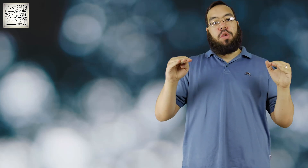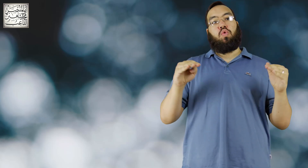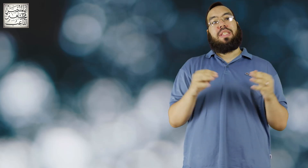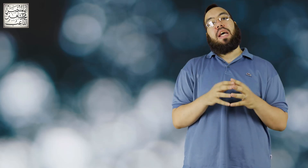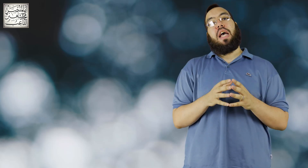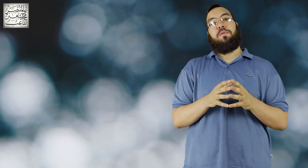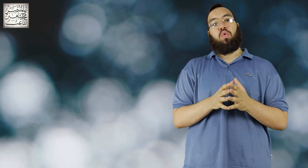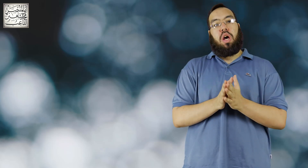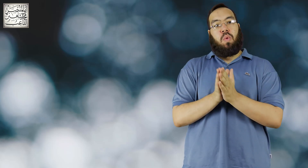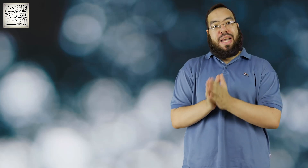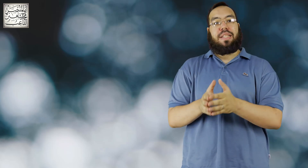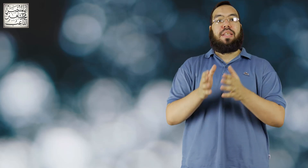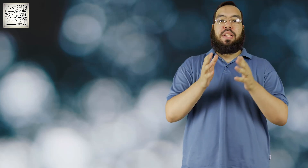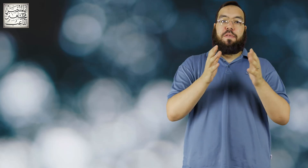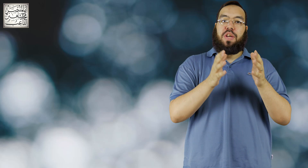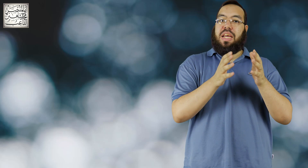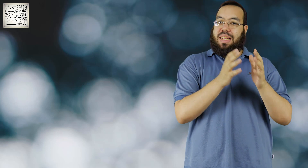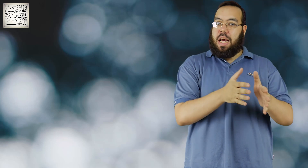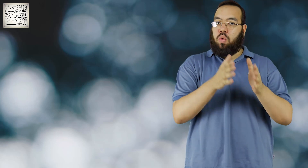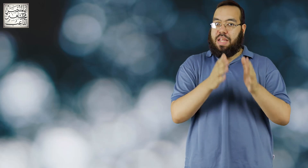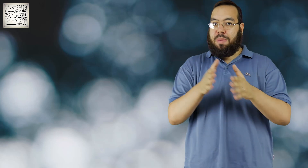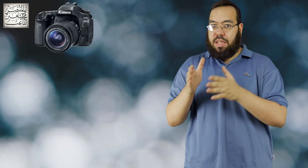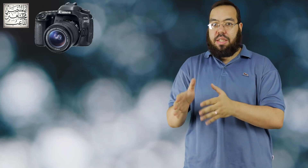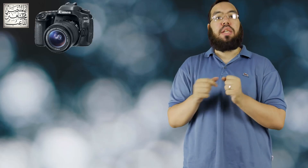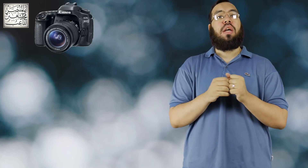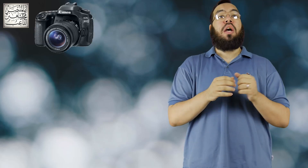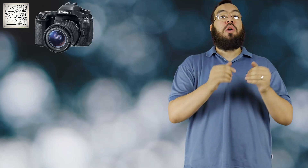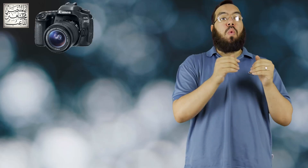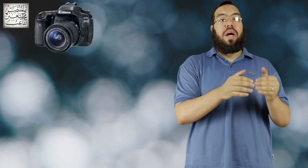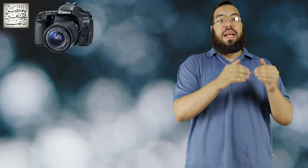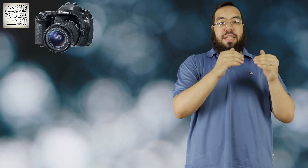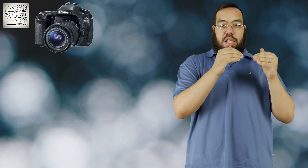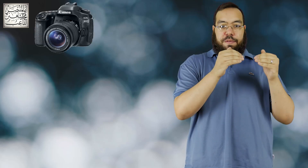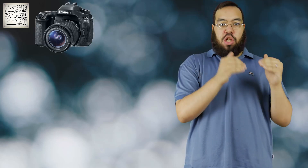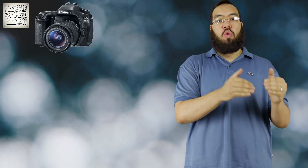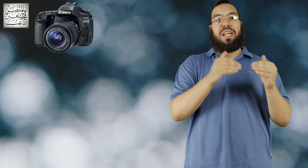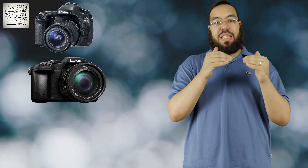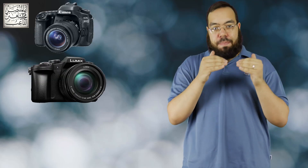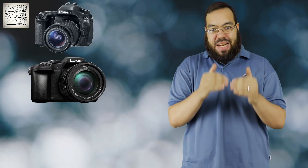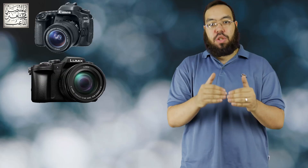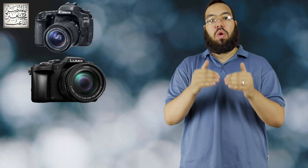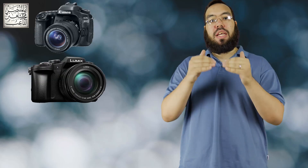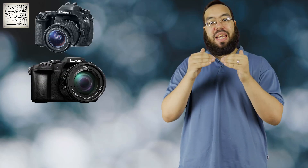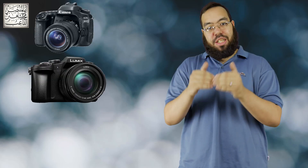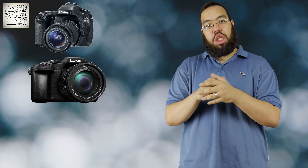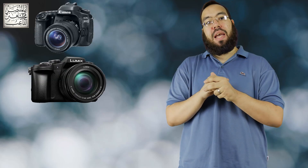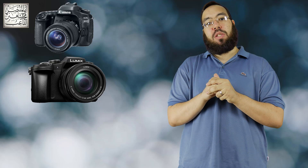حدود سعر الف دولار وجدت ان في الكنون 80D ووجدت ان فيه لومكس باناسونيك جي 85